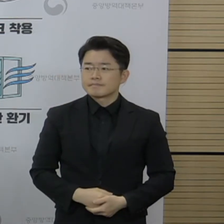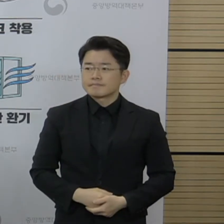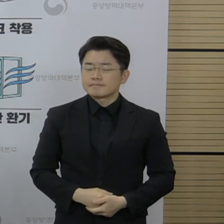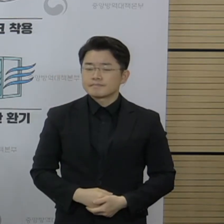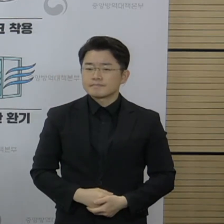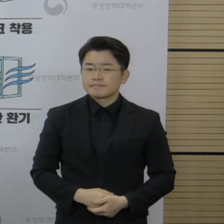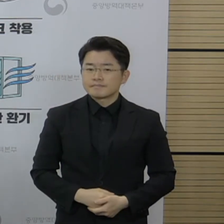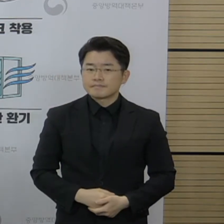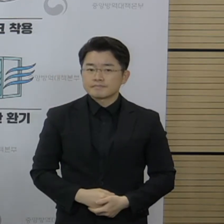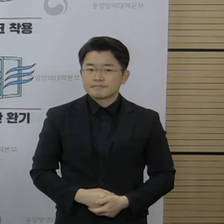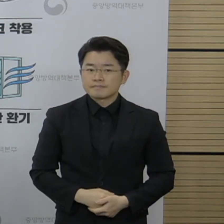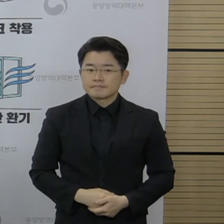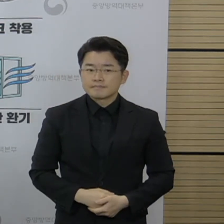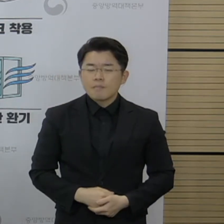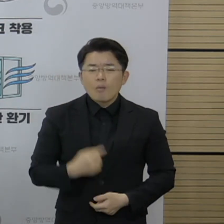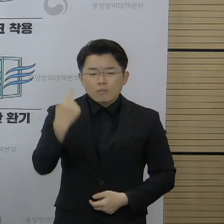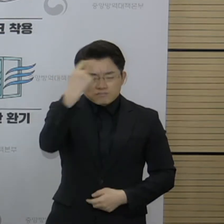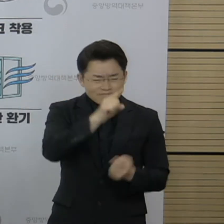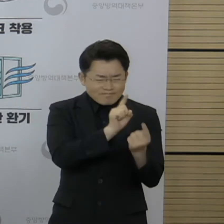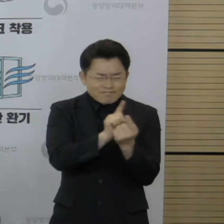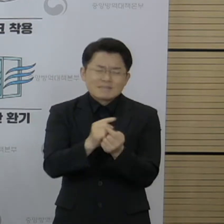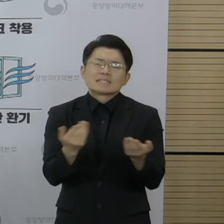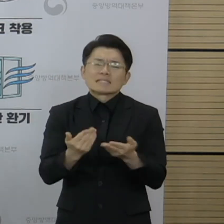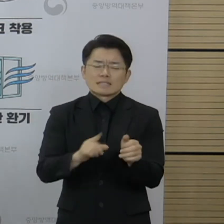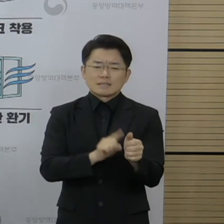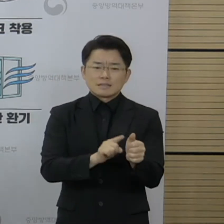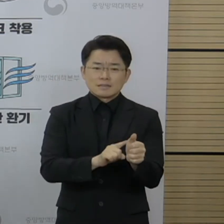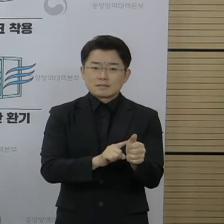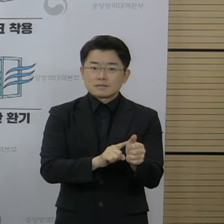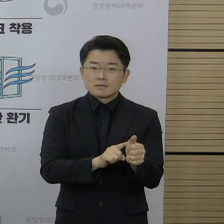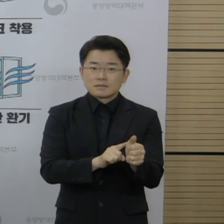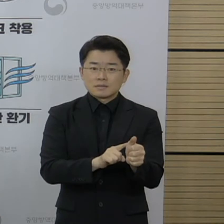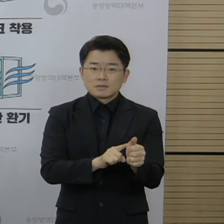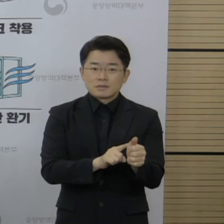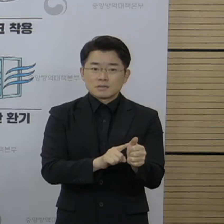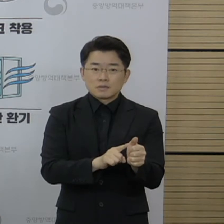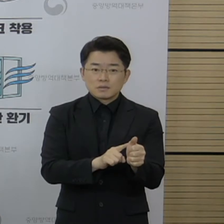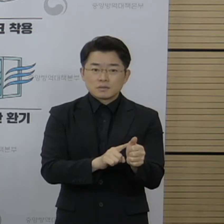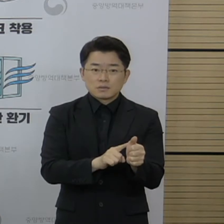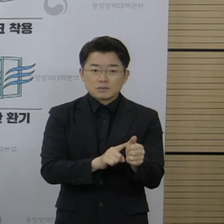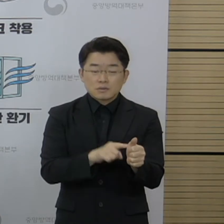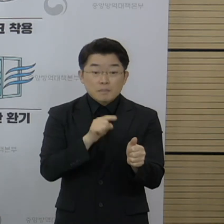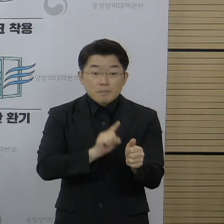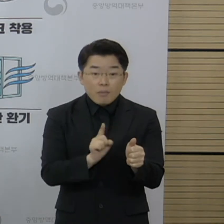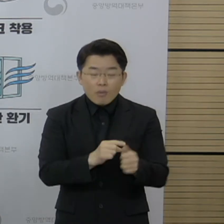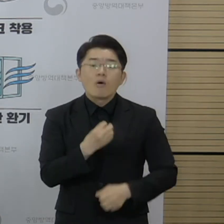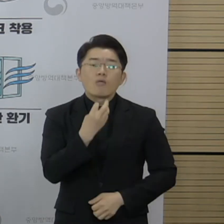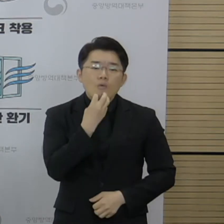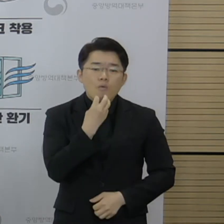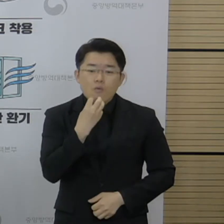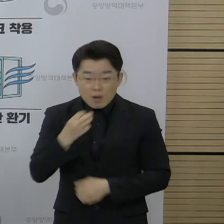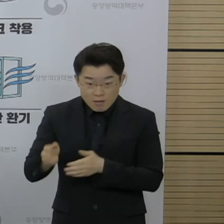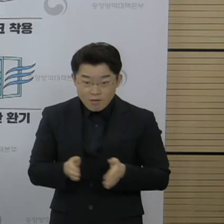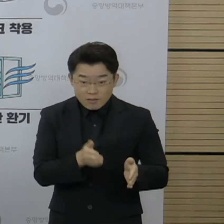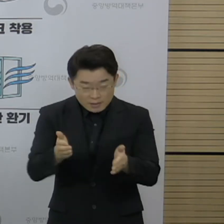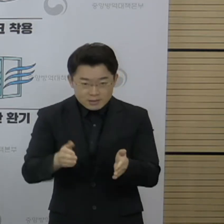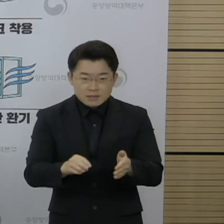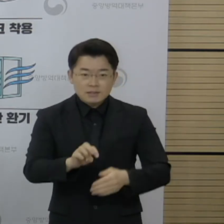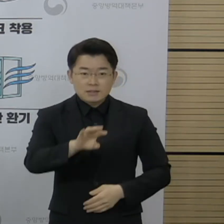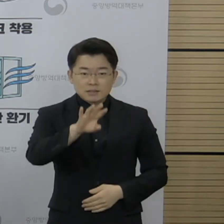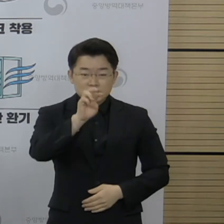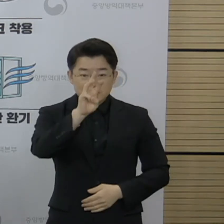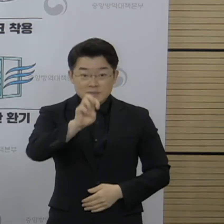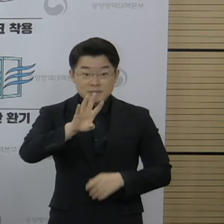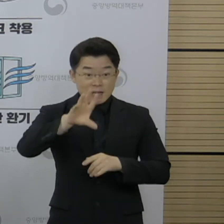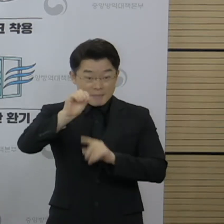대민 접촉이 많은 직군에 대해서는 현재 경기하고 서울에 34만 회분의